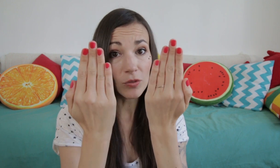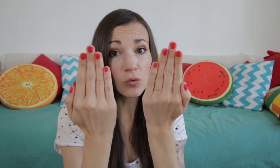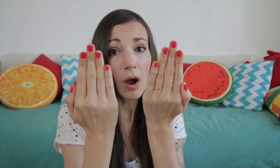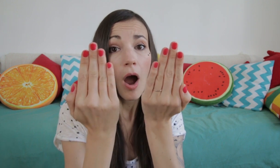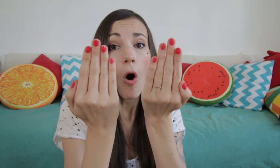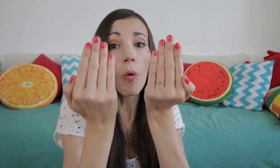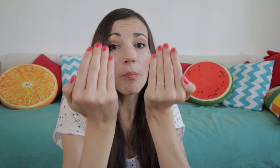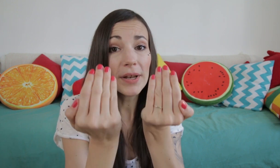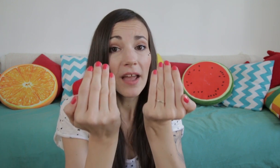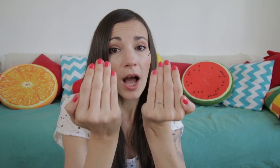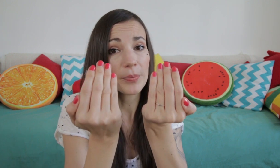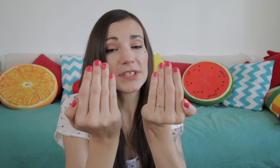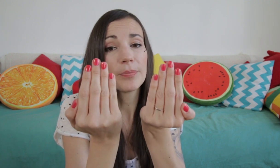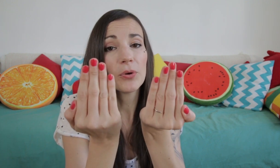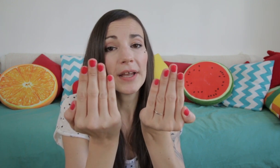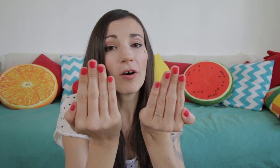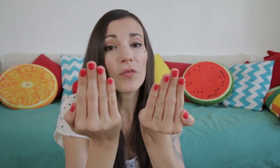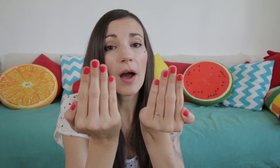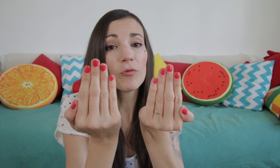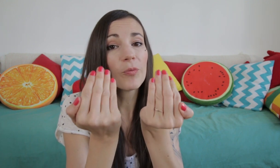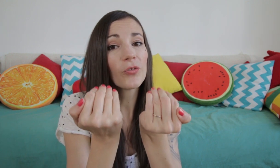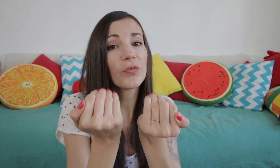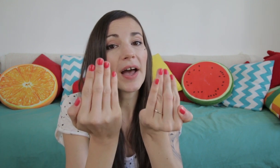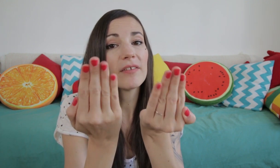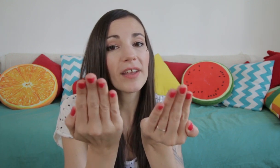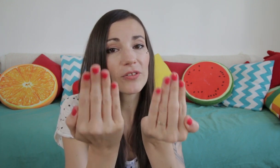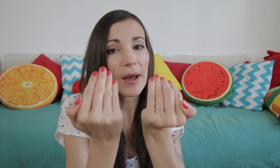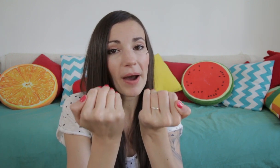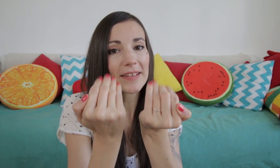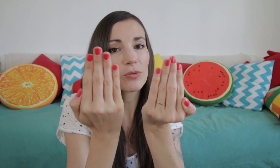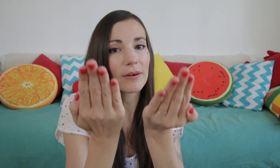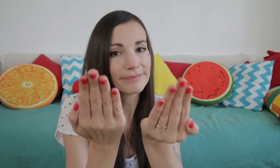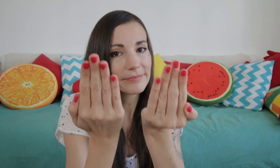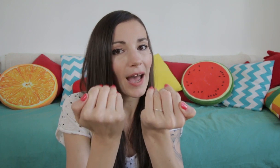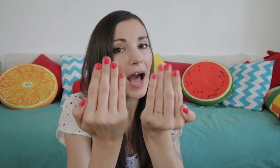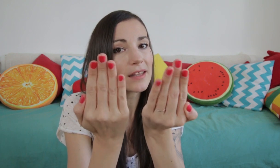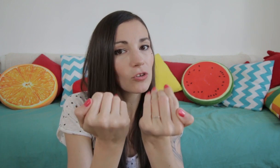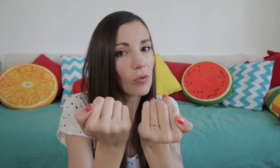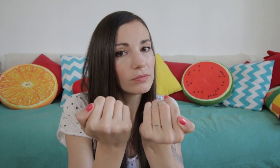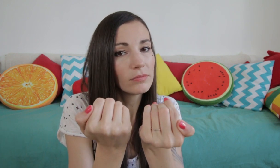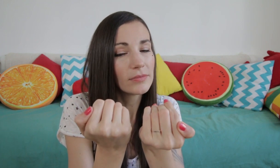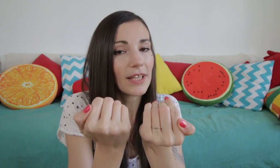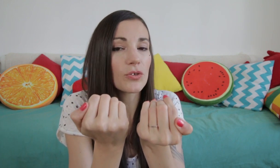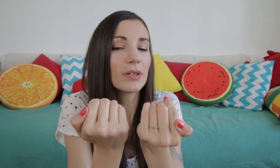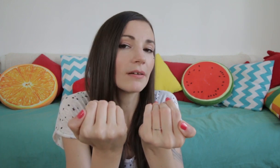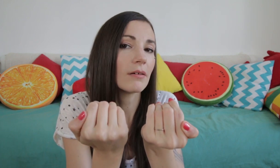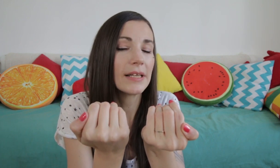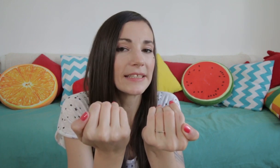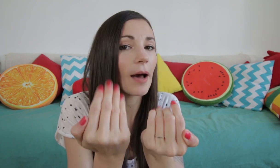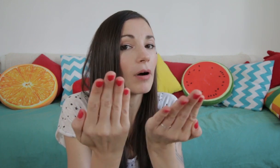nous. On plie un petit peu et on fait un mouvement de va et vient de la part des doigts. Attends. Ça suit les syllabes.